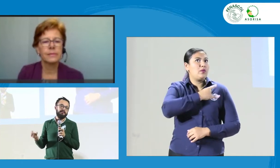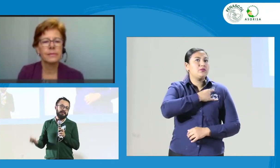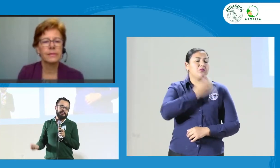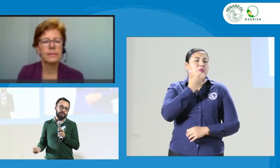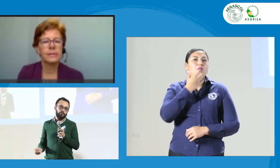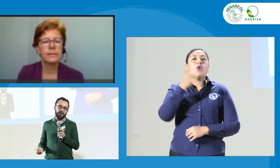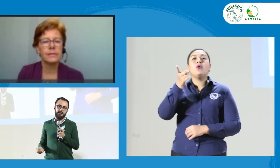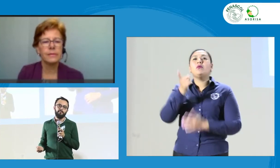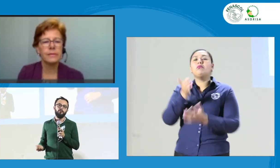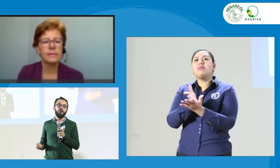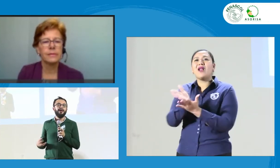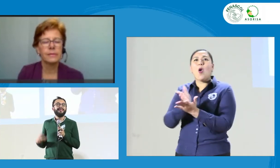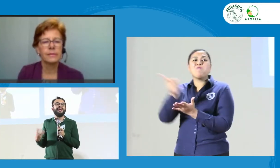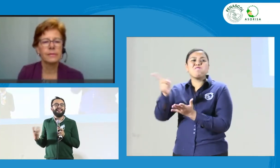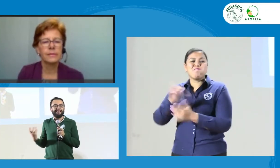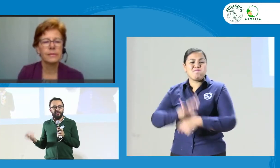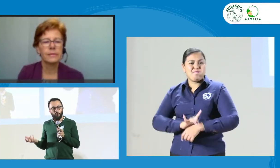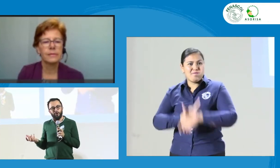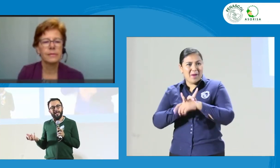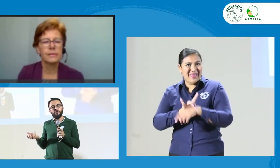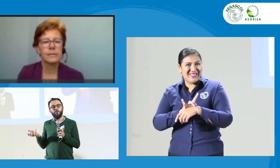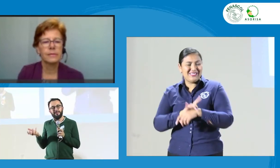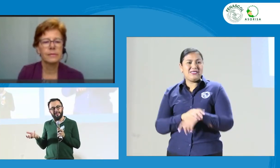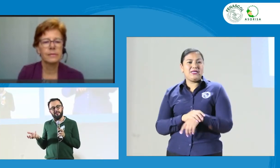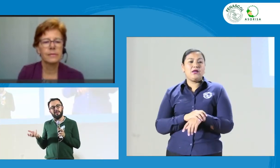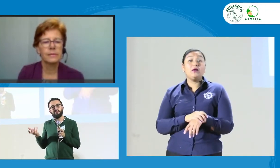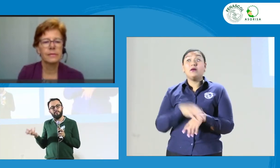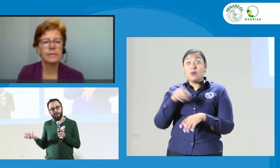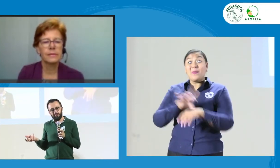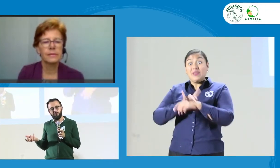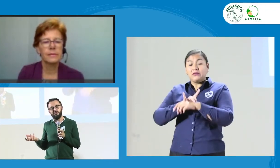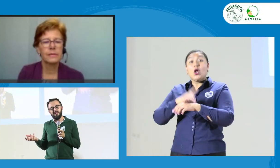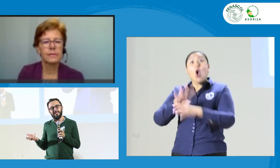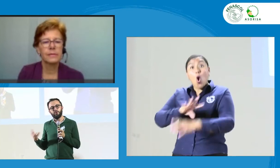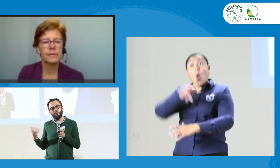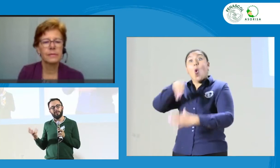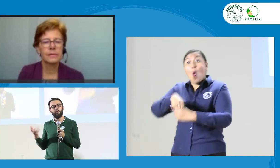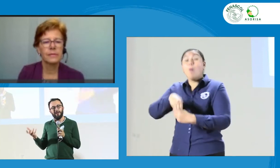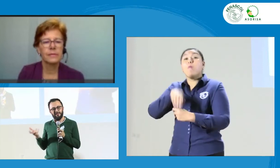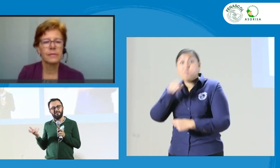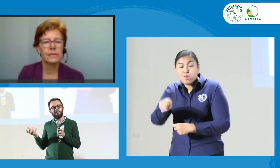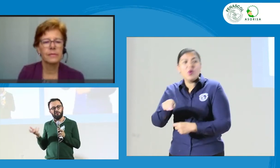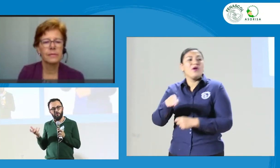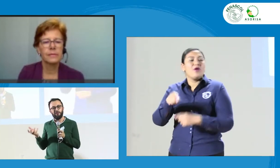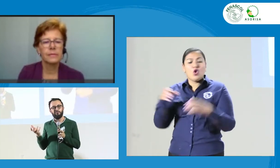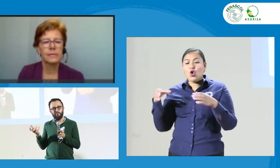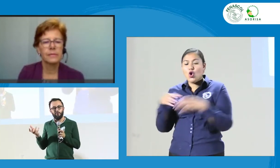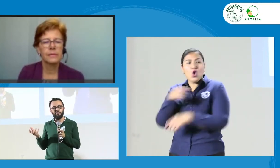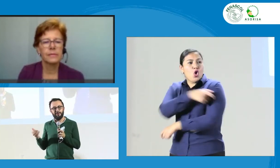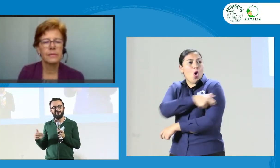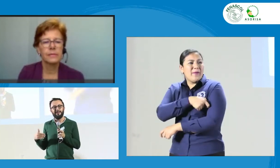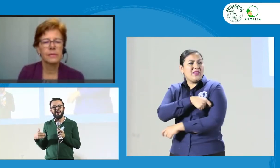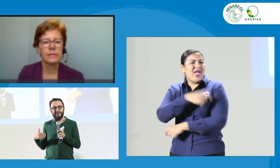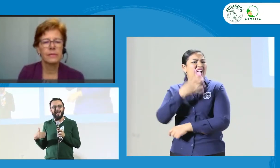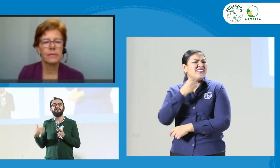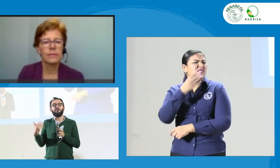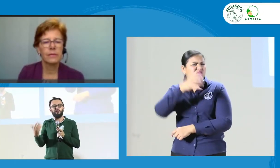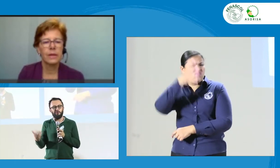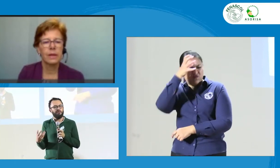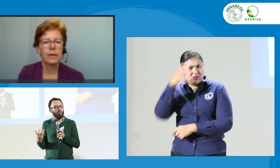medicina, por ejemplo. Y al interior hay comité de expertos que ayudan a tomar esas decisiones un poco frente a situaciones